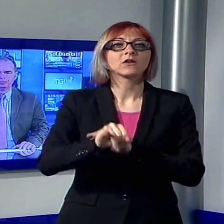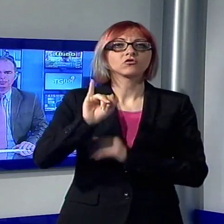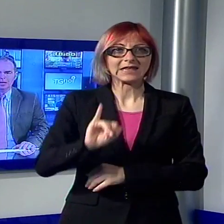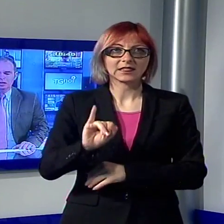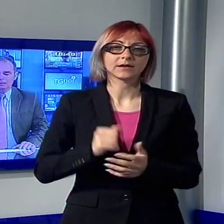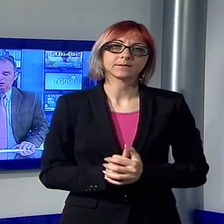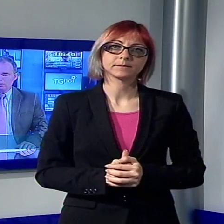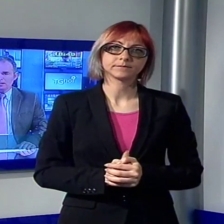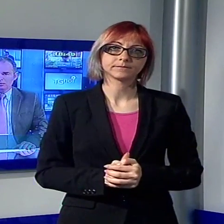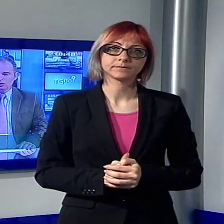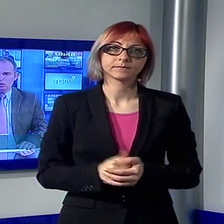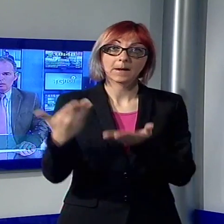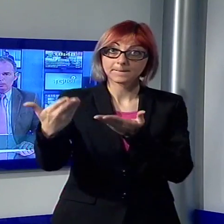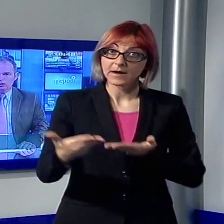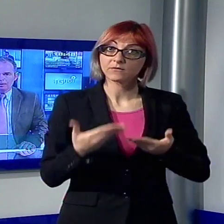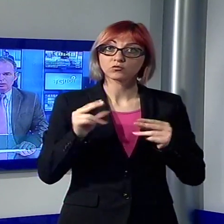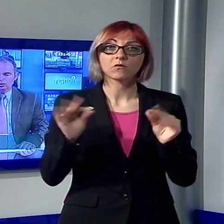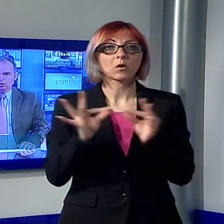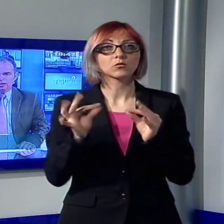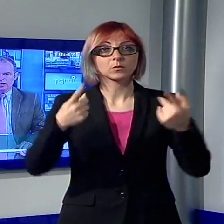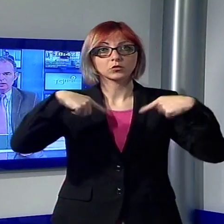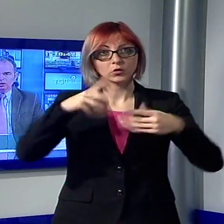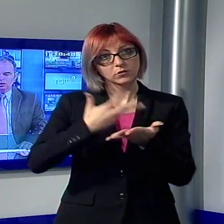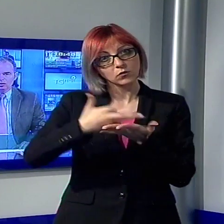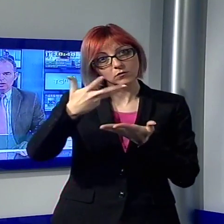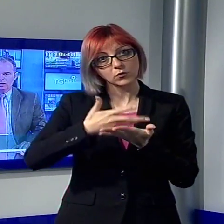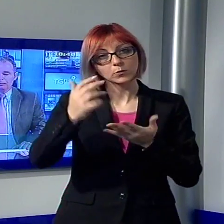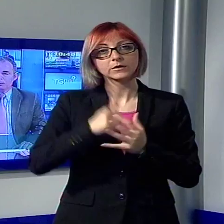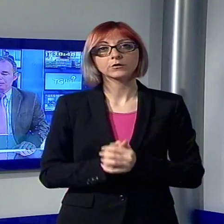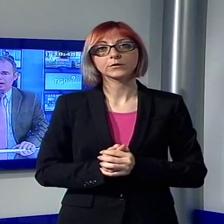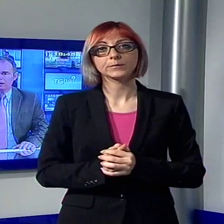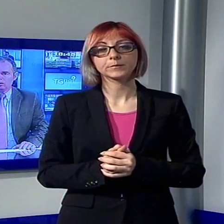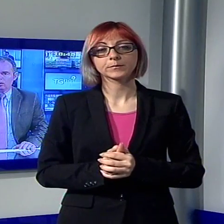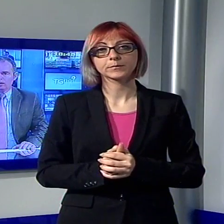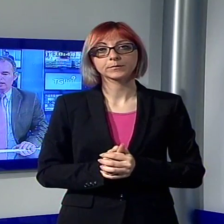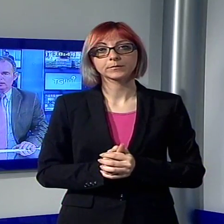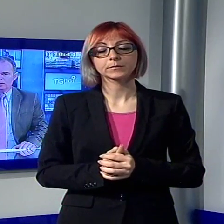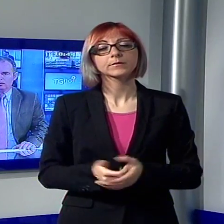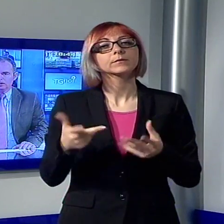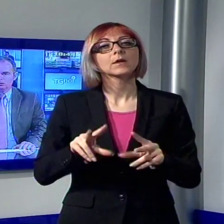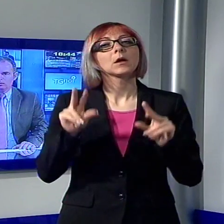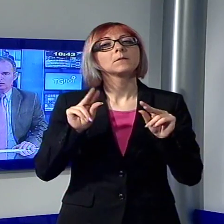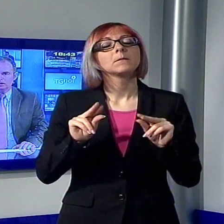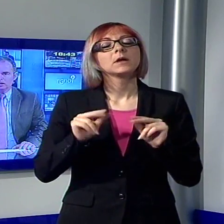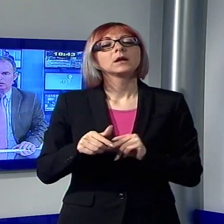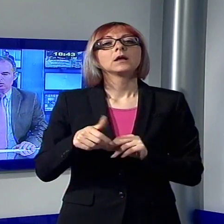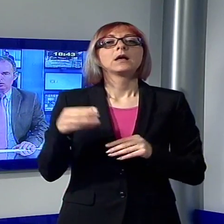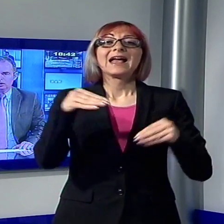Ben trovati a questo nuovo appuntamento con il TG Noi, in primo piano l'elezione del nuovo sindaco di